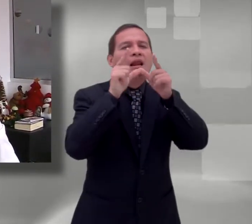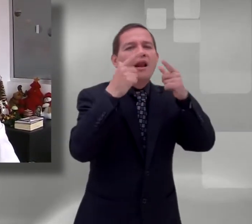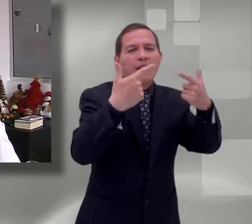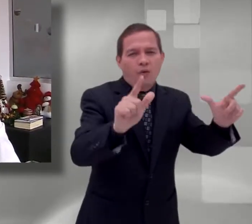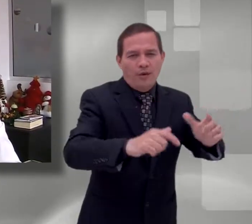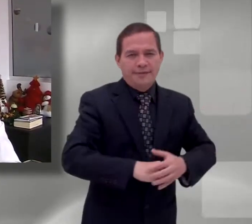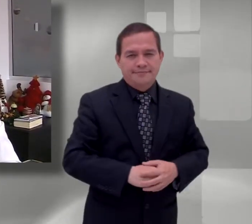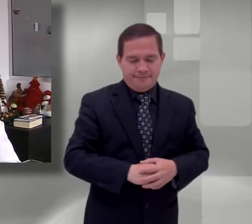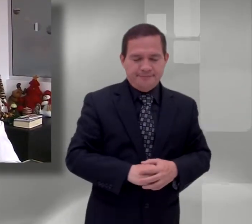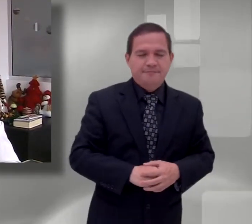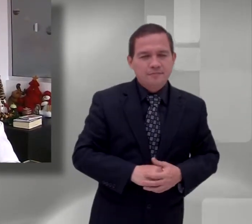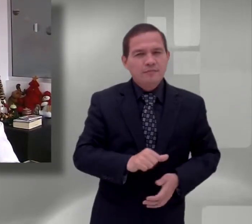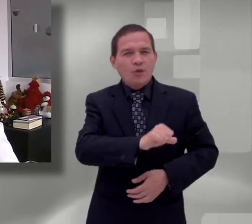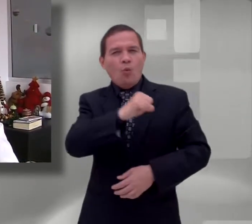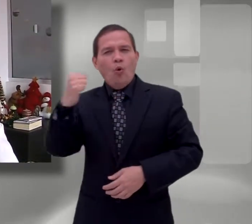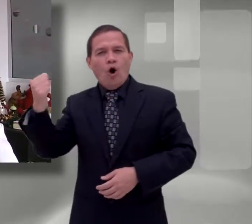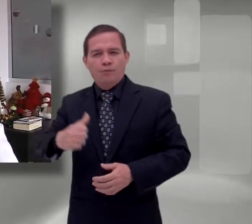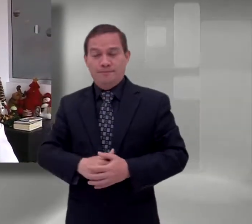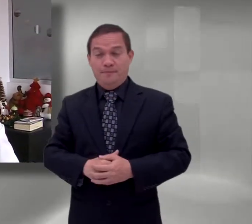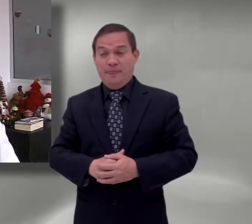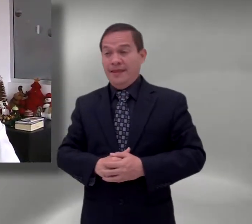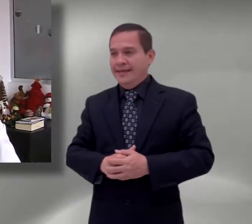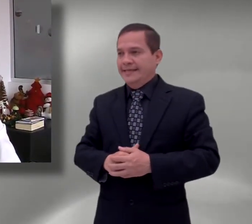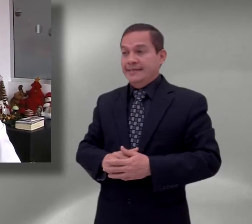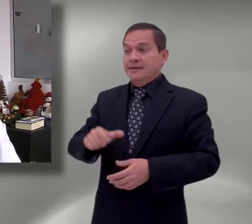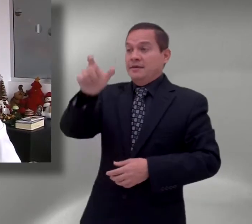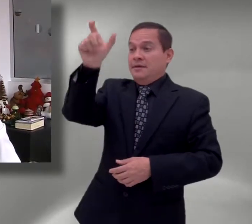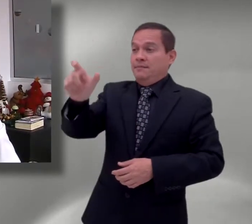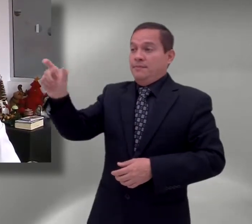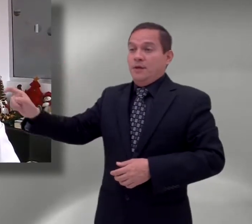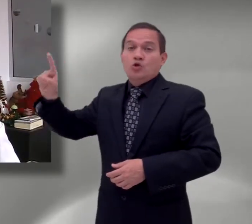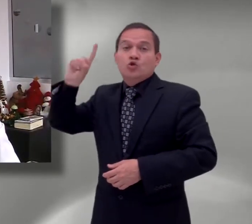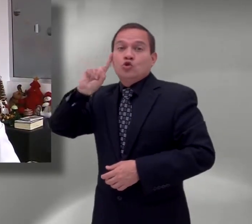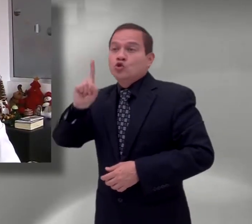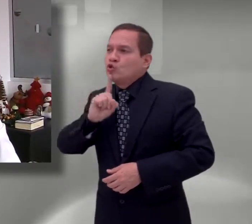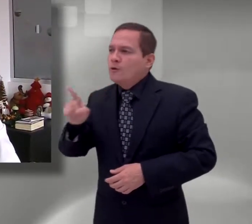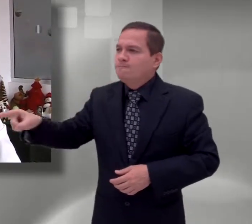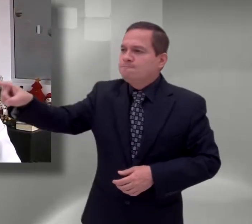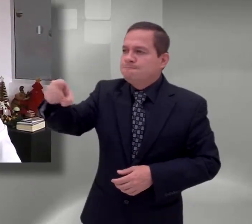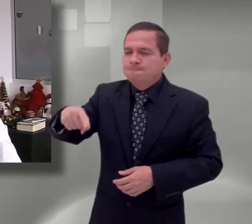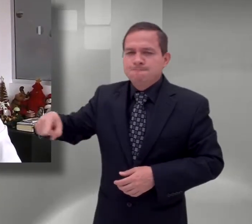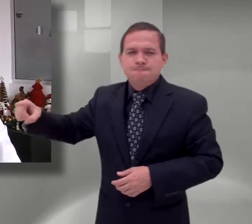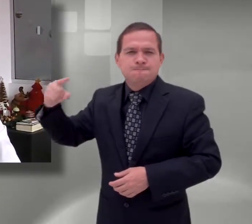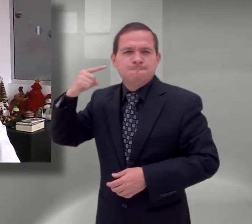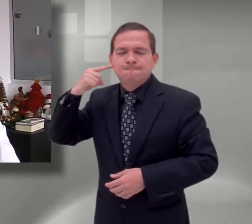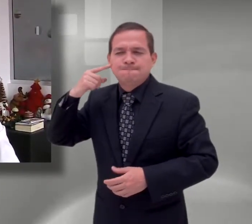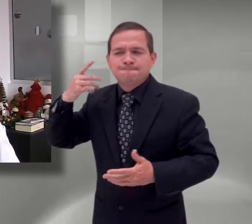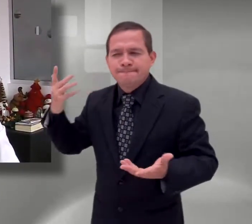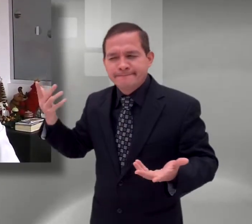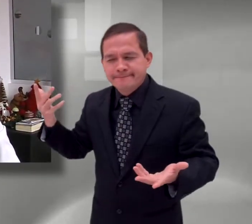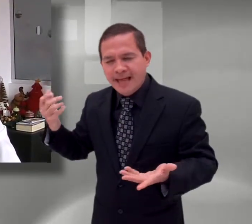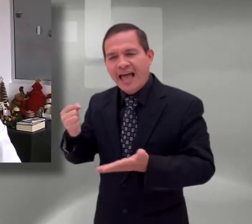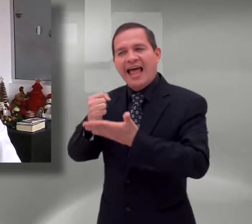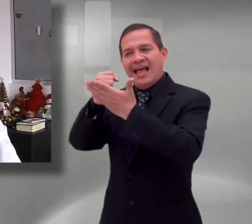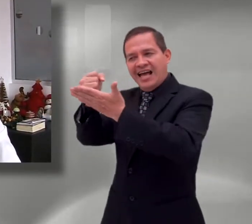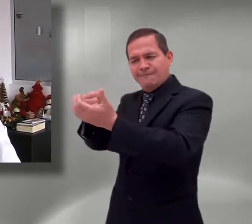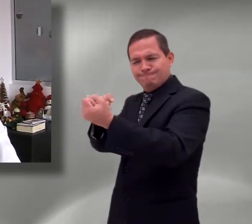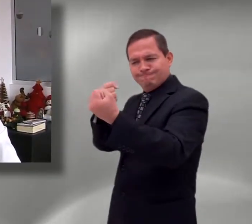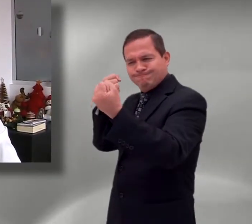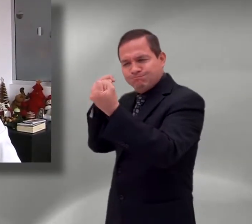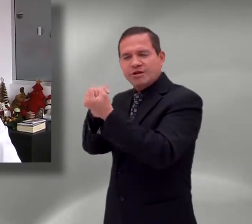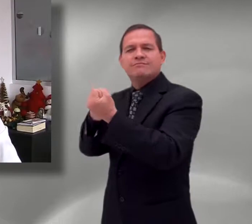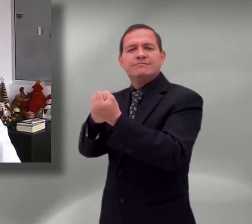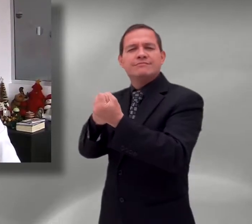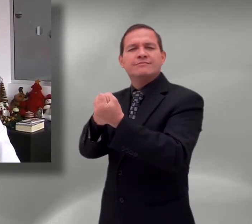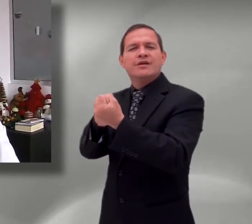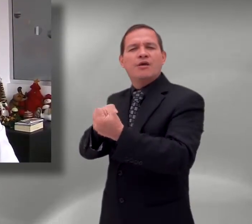académico como recurso comunicativo fundamental entre la población académica con limitación auditiva. Este es